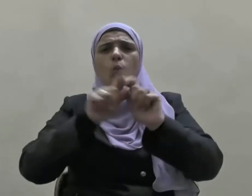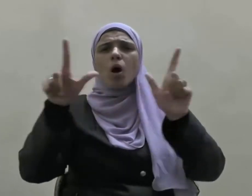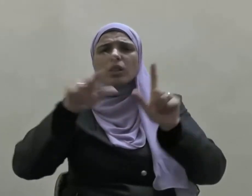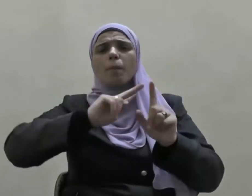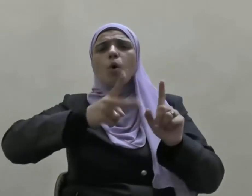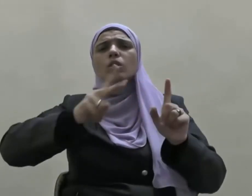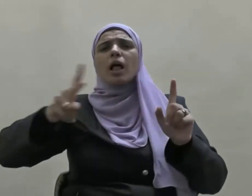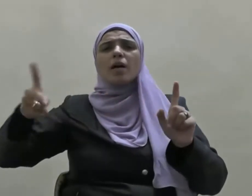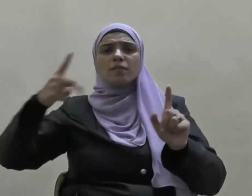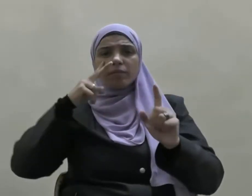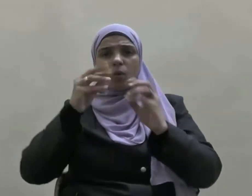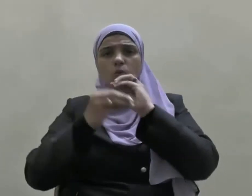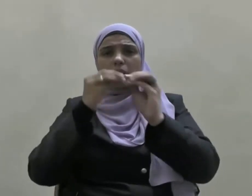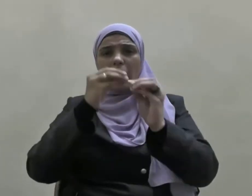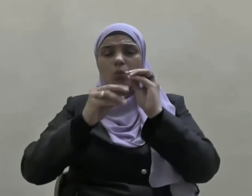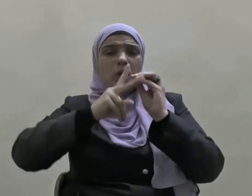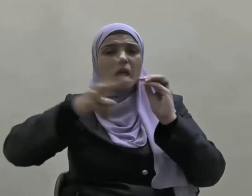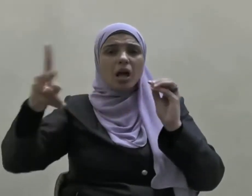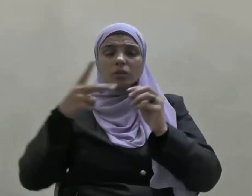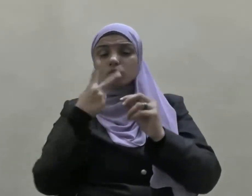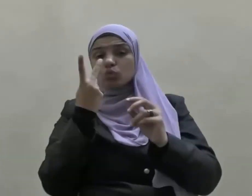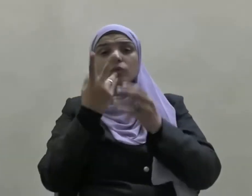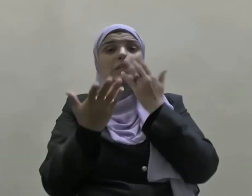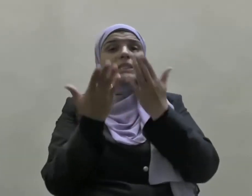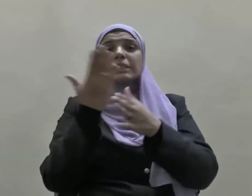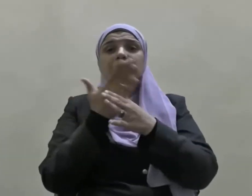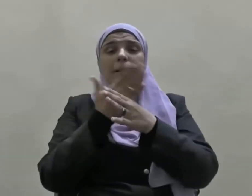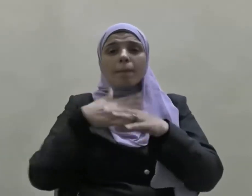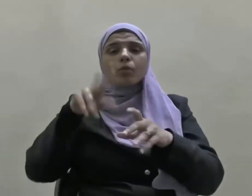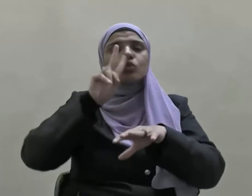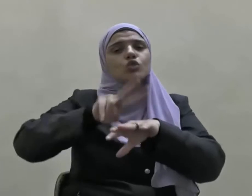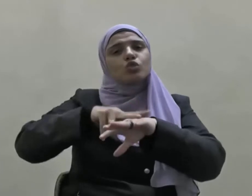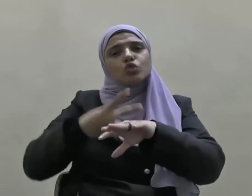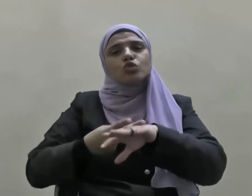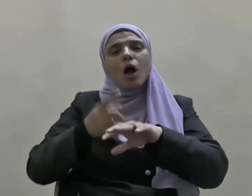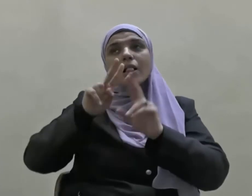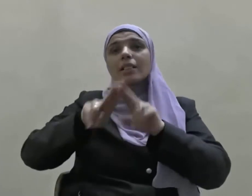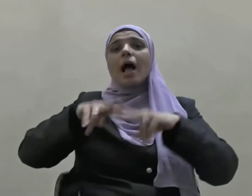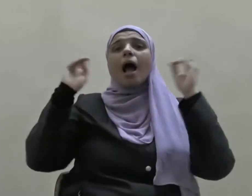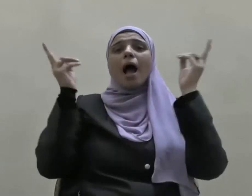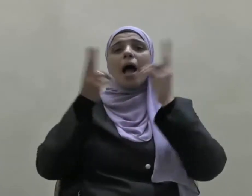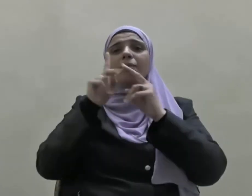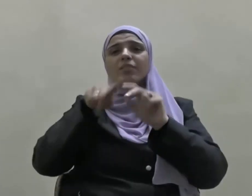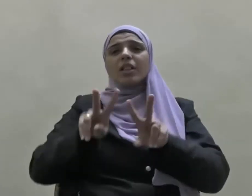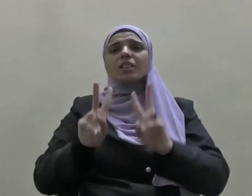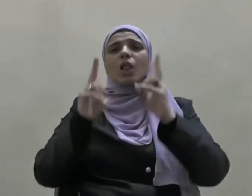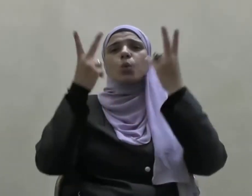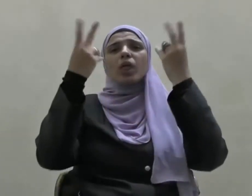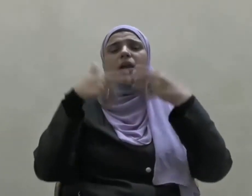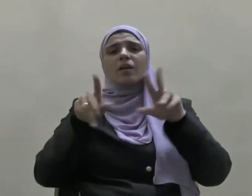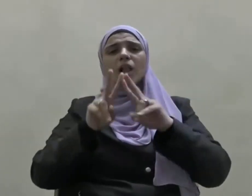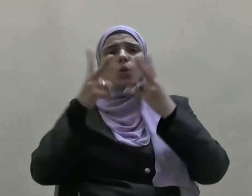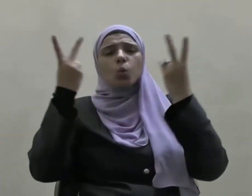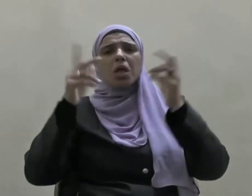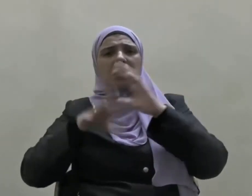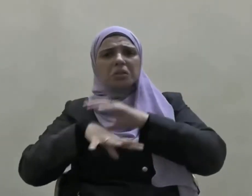متعددة ومتنوعة نظرا لما يشهده العالم من تطور كبير